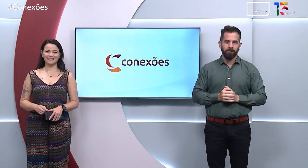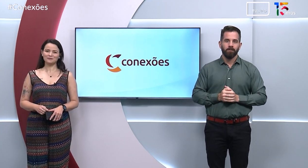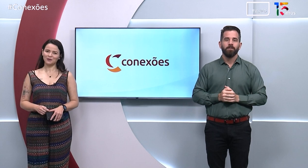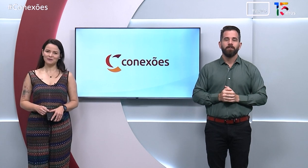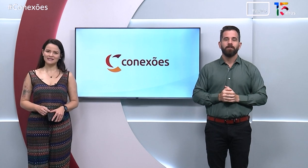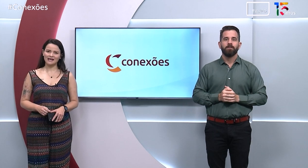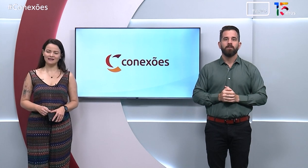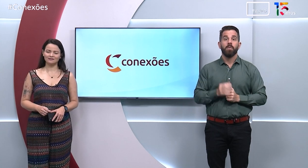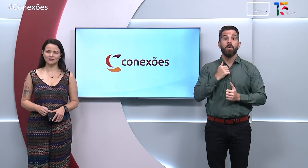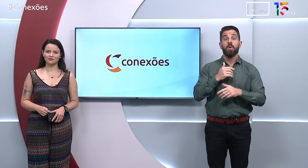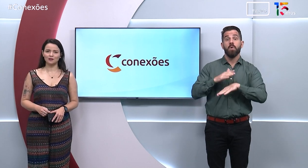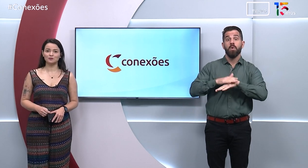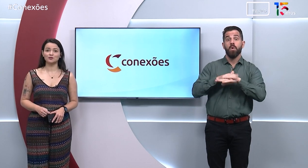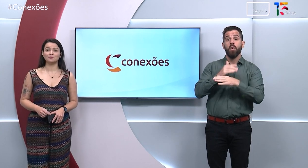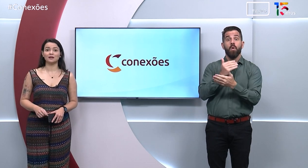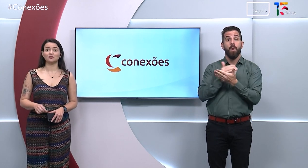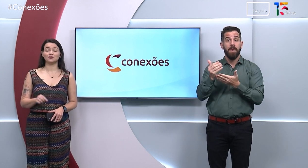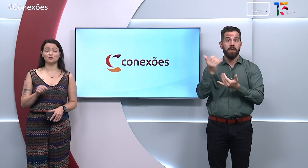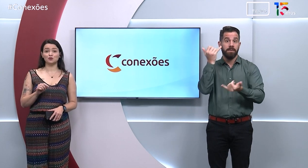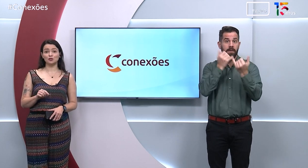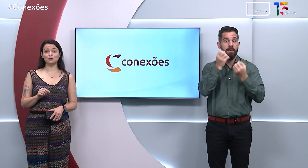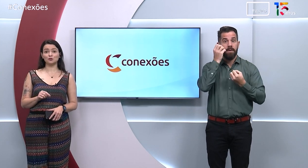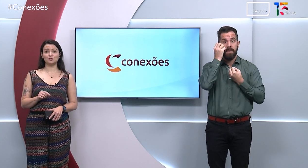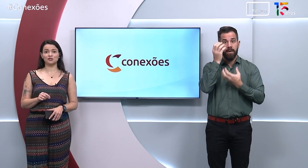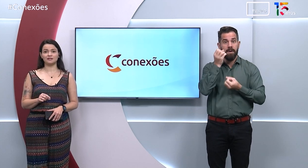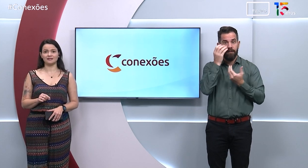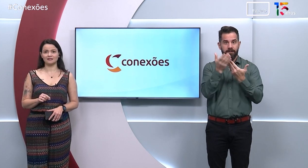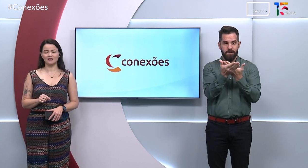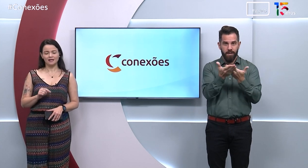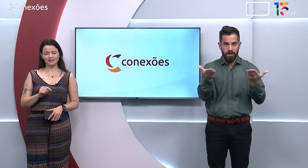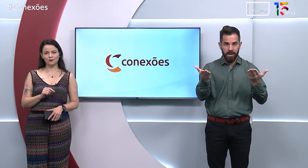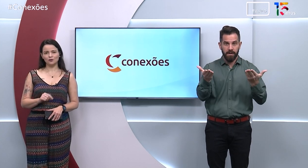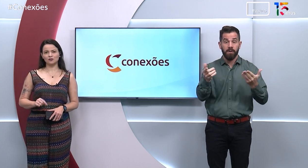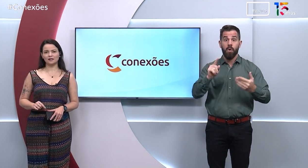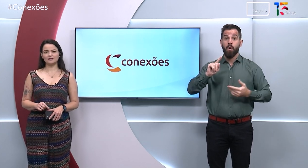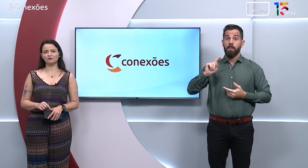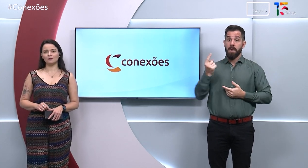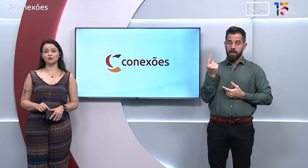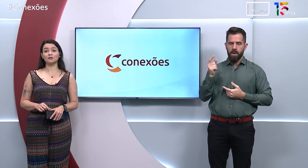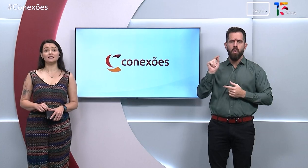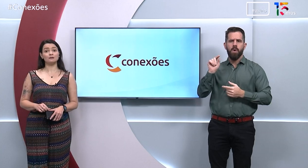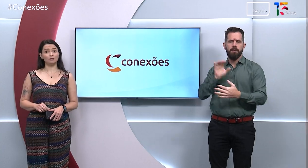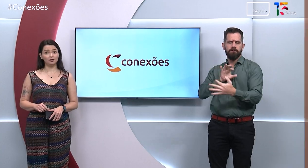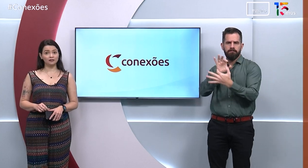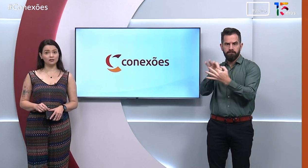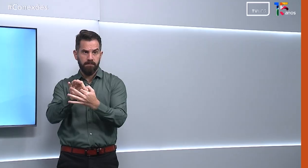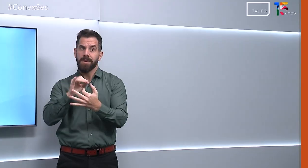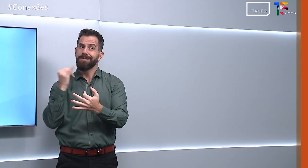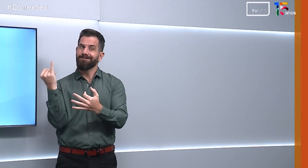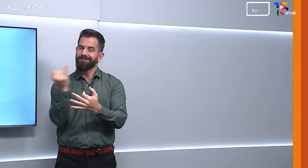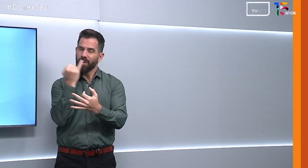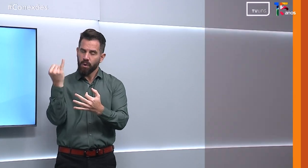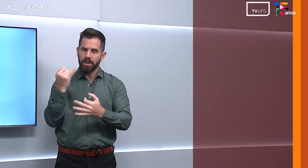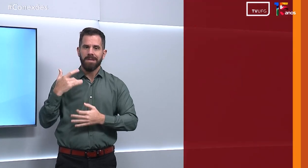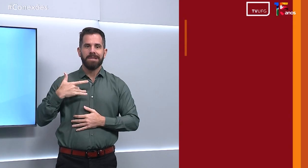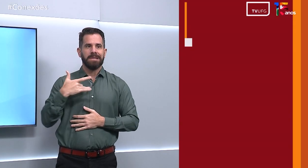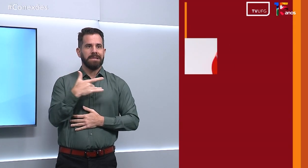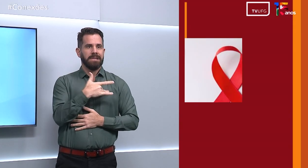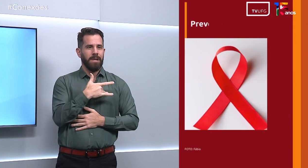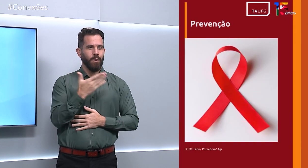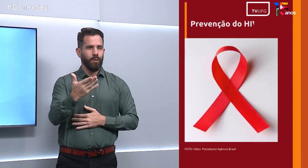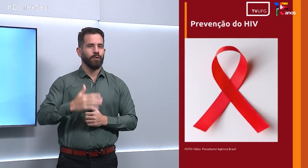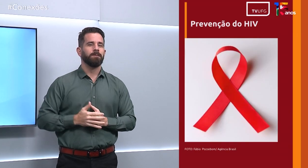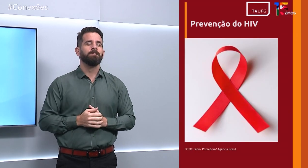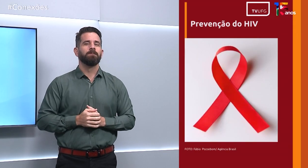Para começar, nós vamos para o nosso giro de notícias, que hoje traz informações importantes sobre saúde.